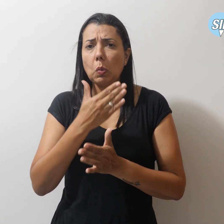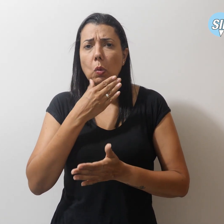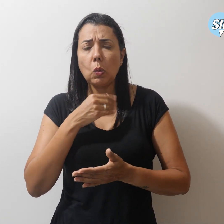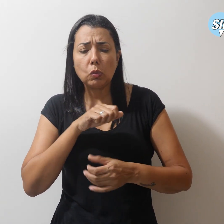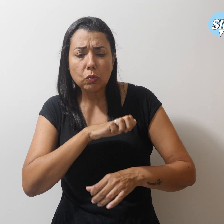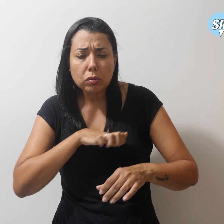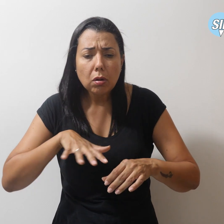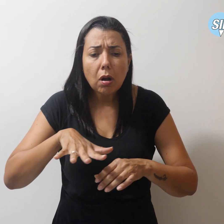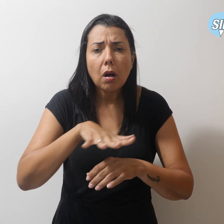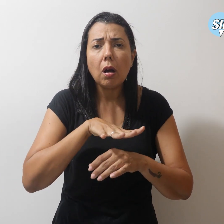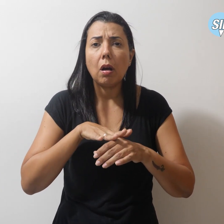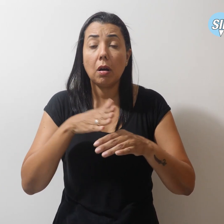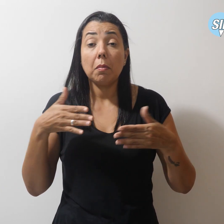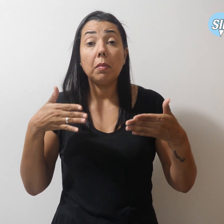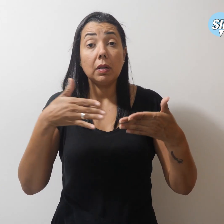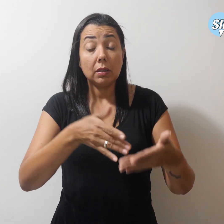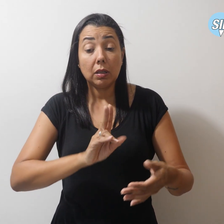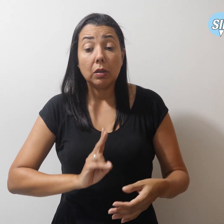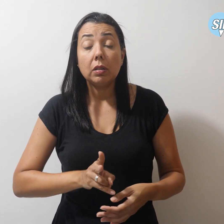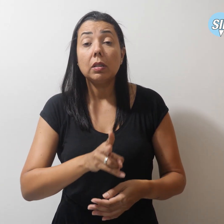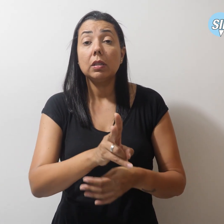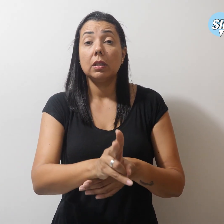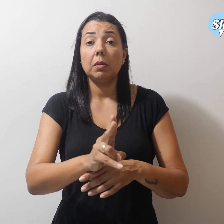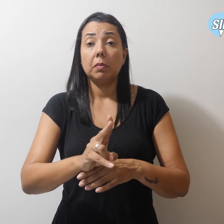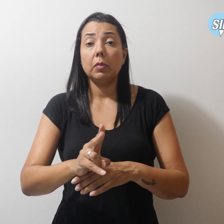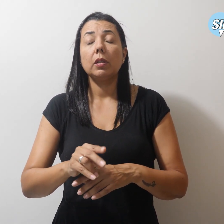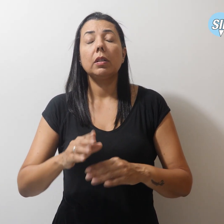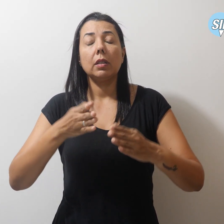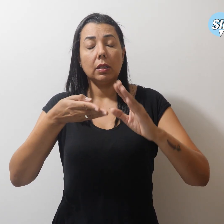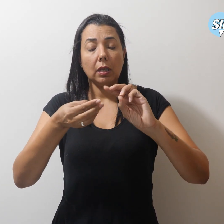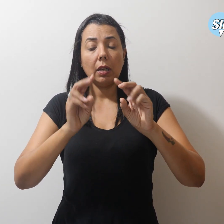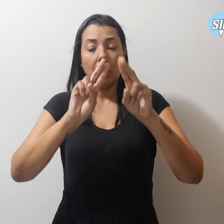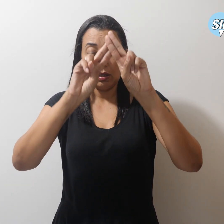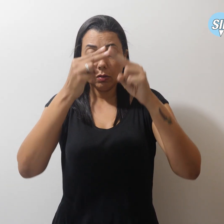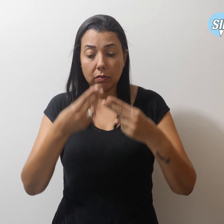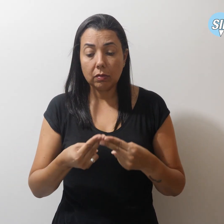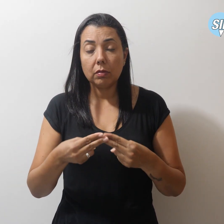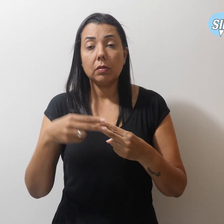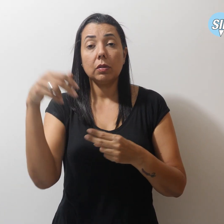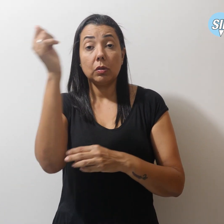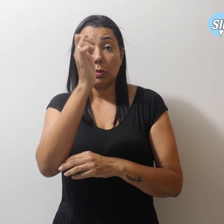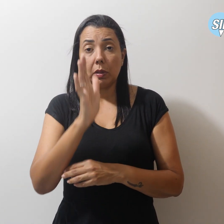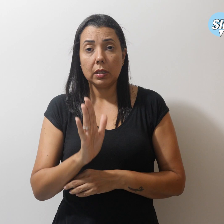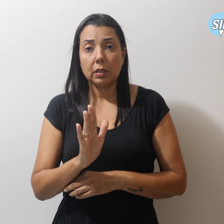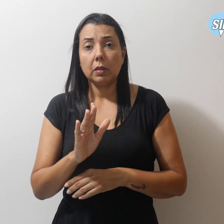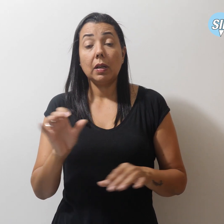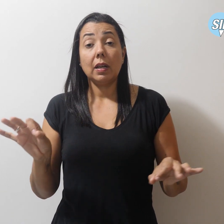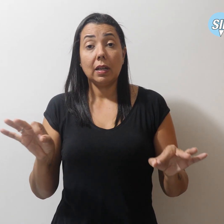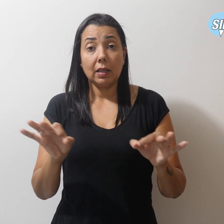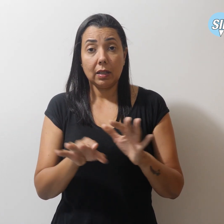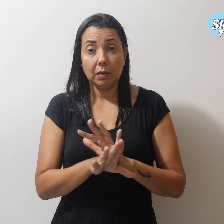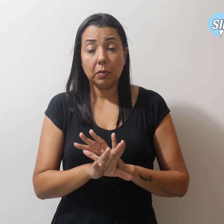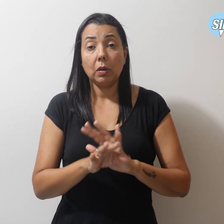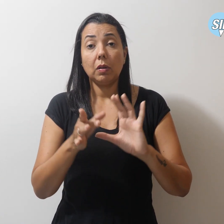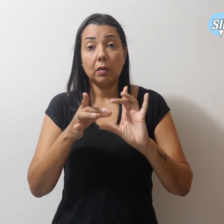participação ativa das Forças Armadas Brasileiras trituraram as liberdades